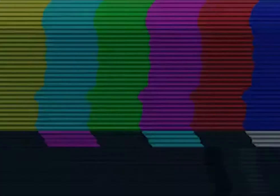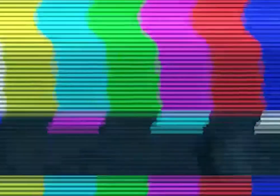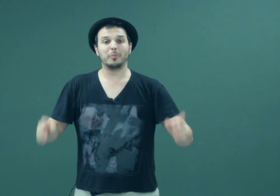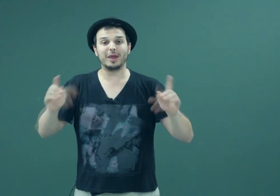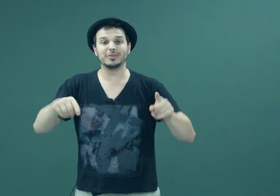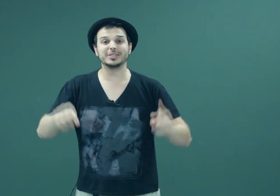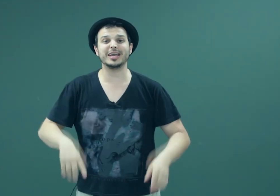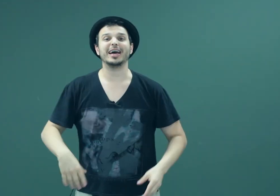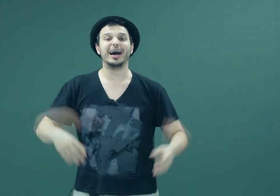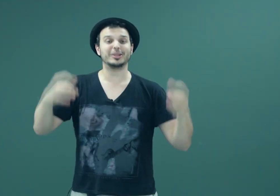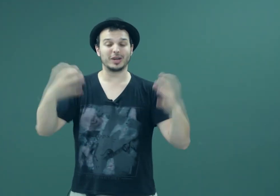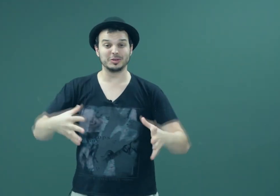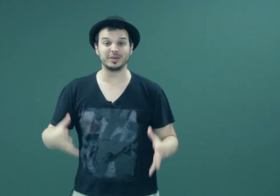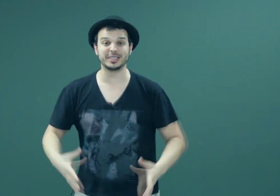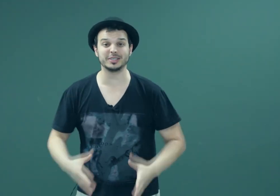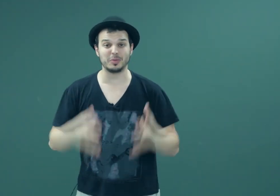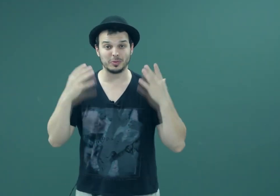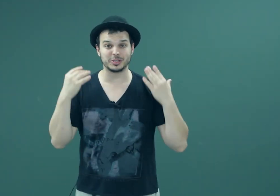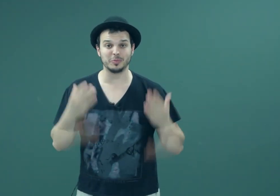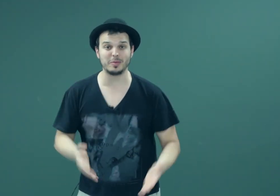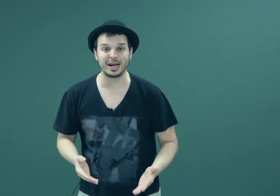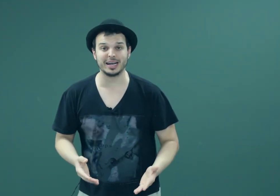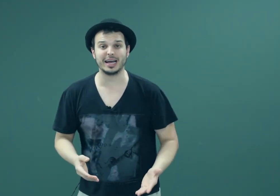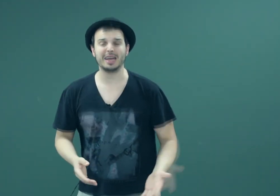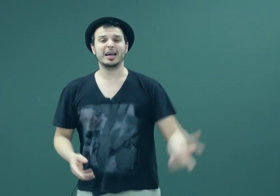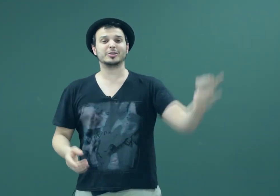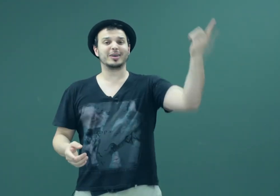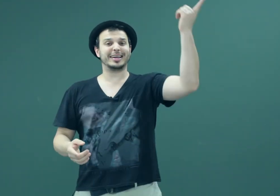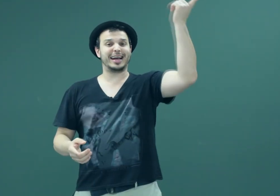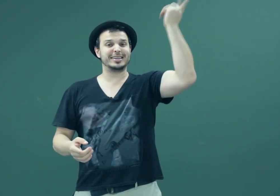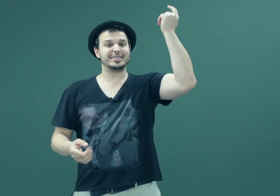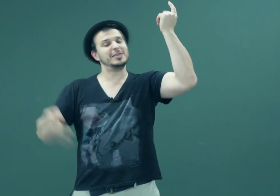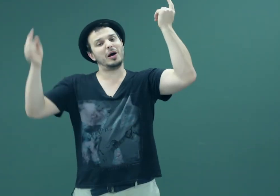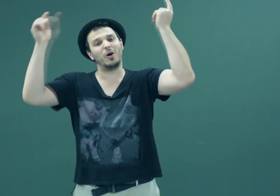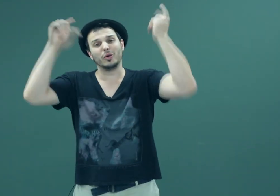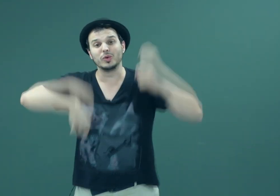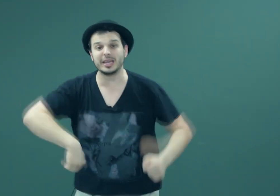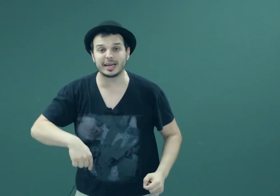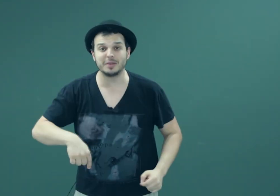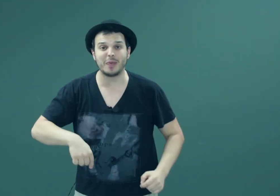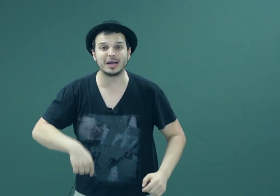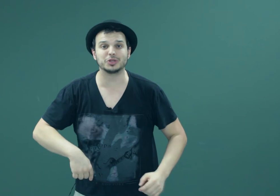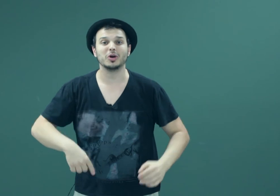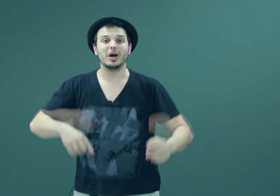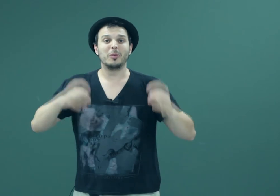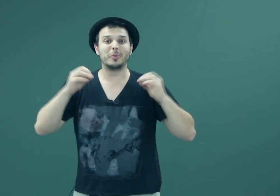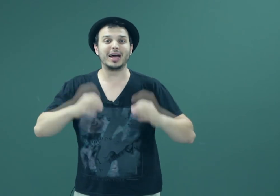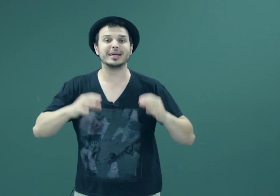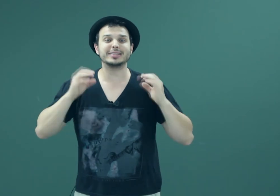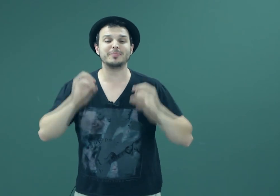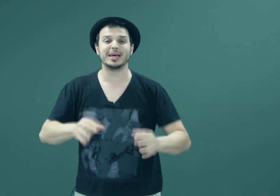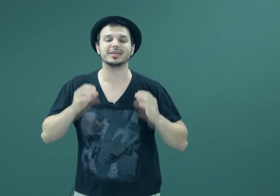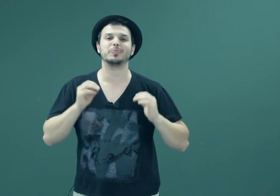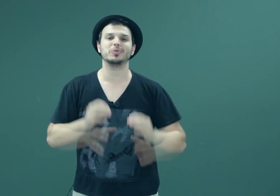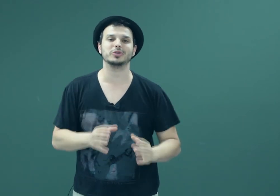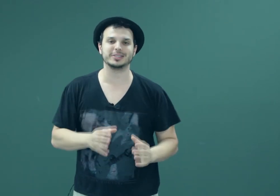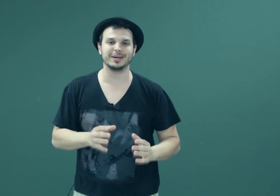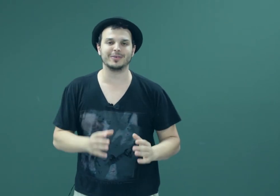Para você, a Toca Livros vai trazer uma promoção bem bacana. É só clicar aqui em cima ou no link aqui embaixo pra receber essa promoção.